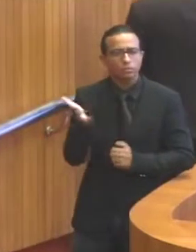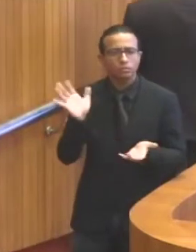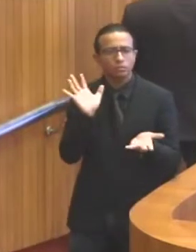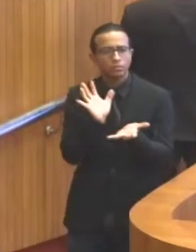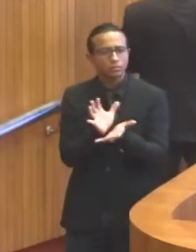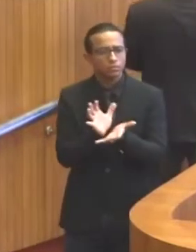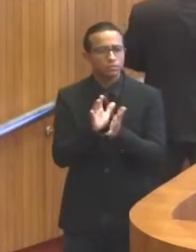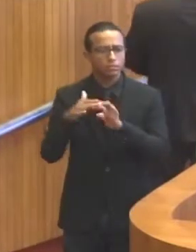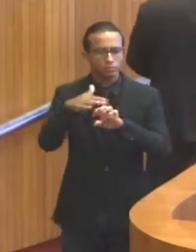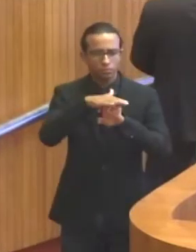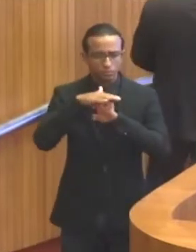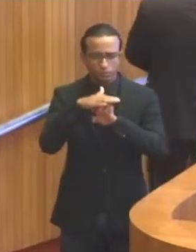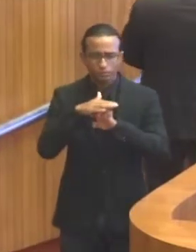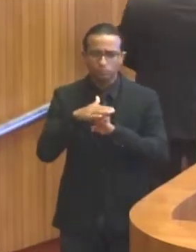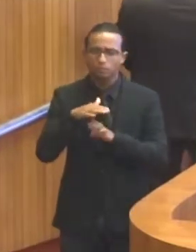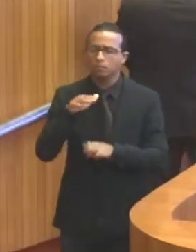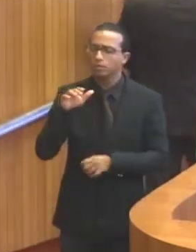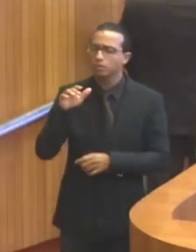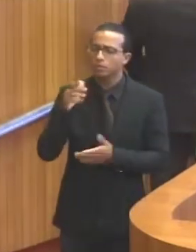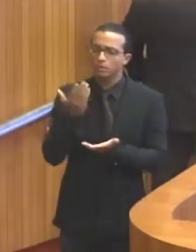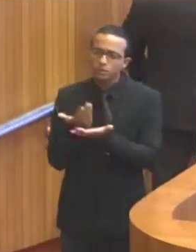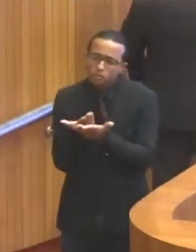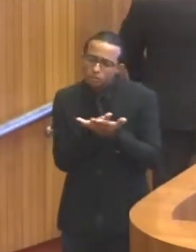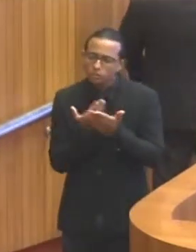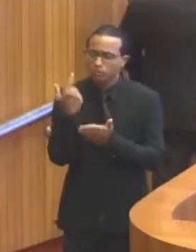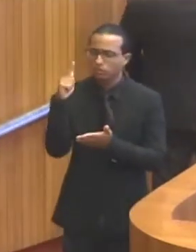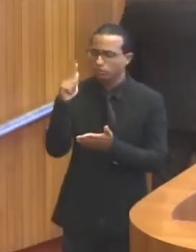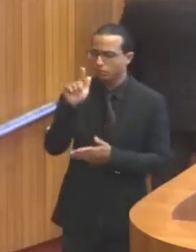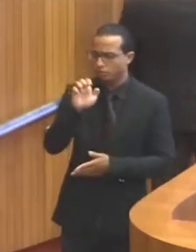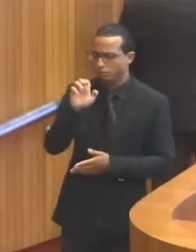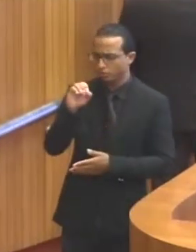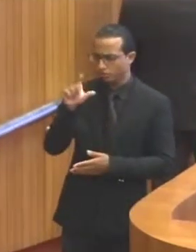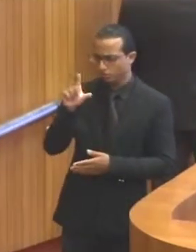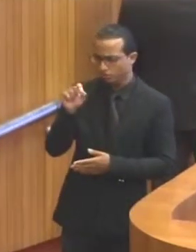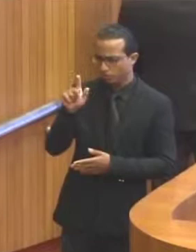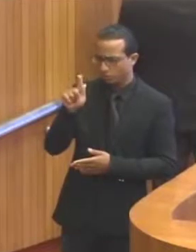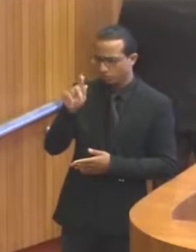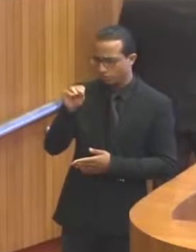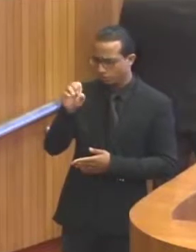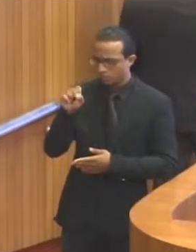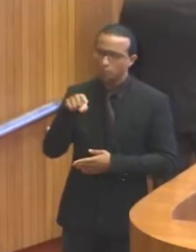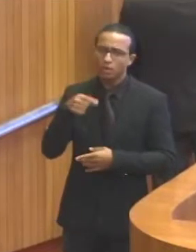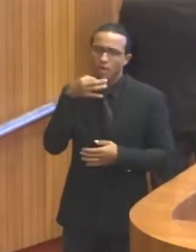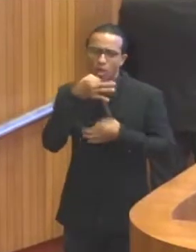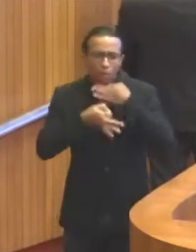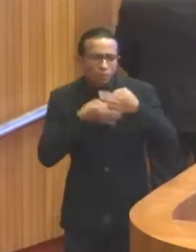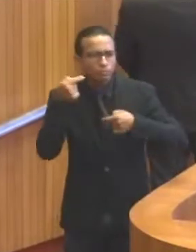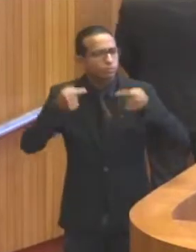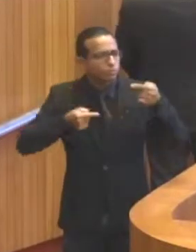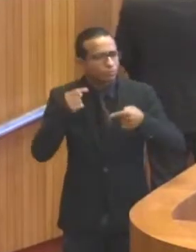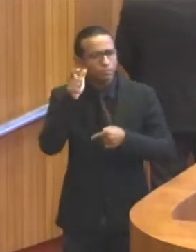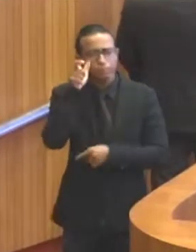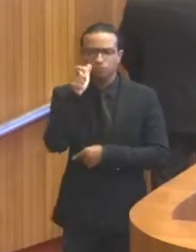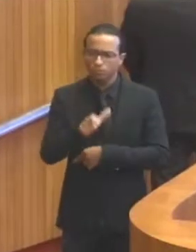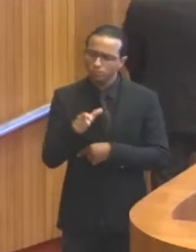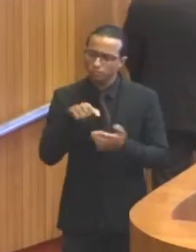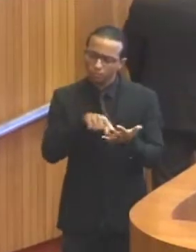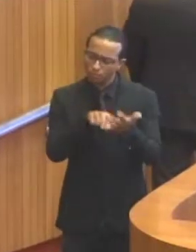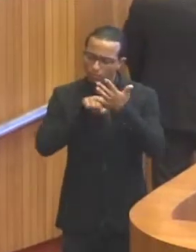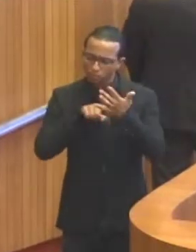envolvidos, geólogos, etc. Então foi um debate muito interessante e revelador